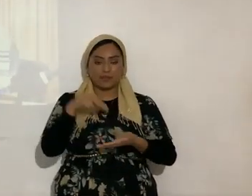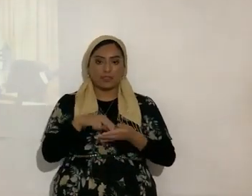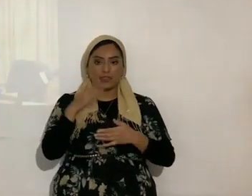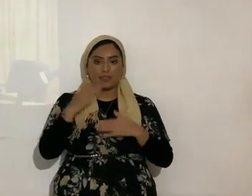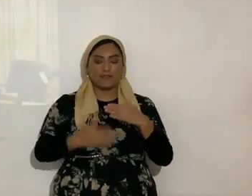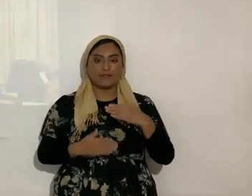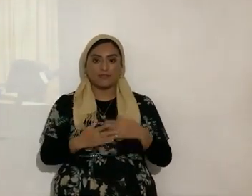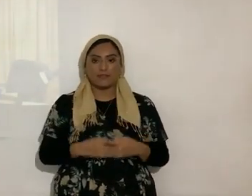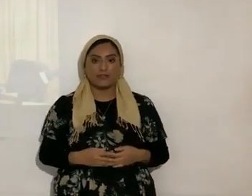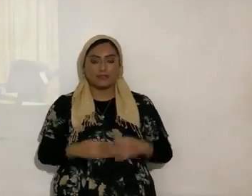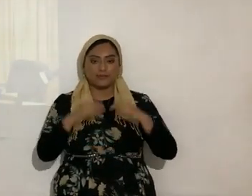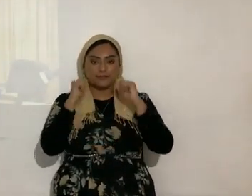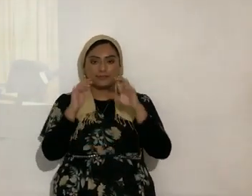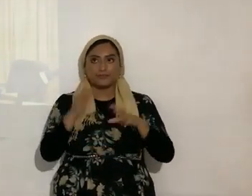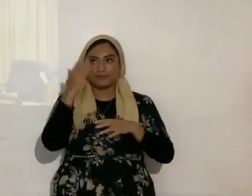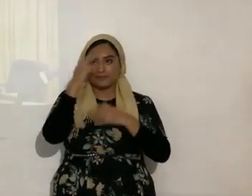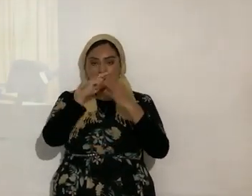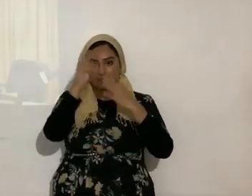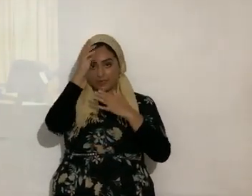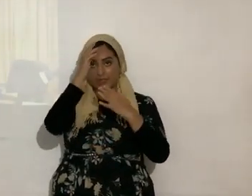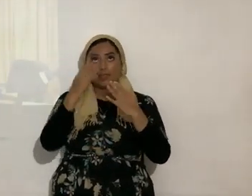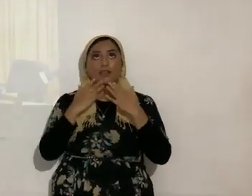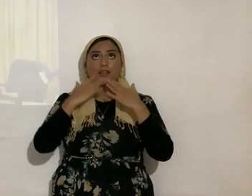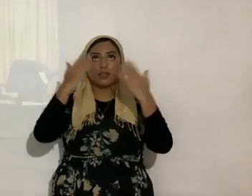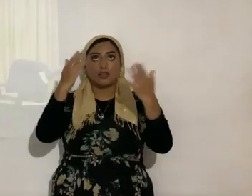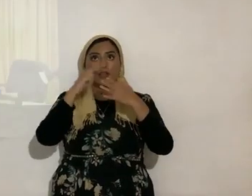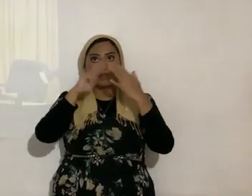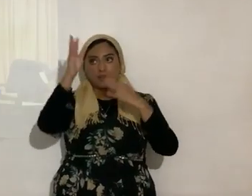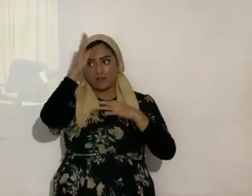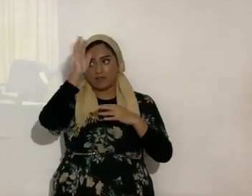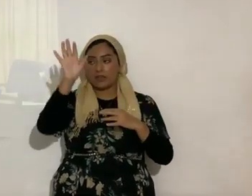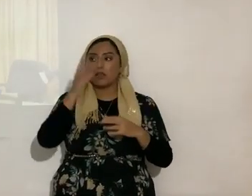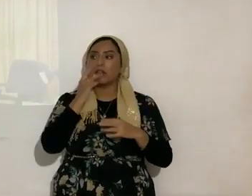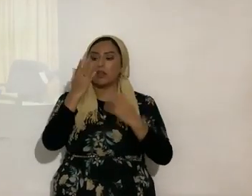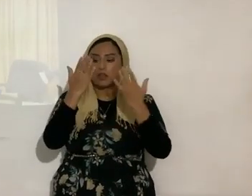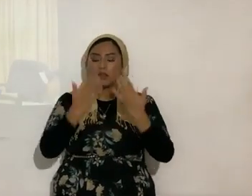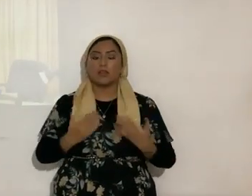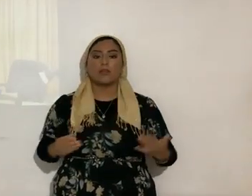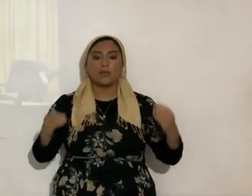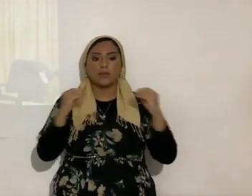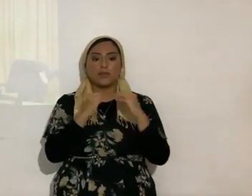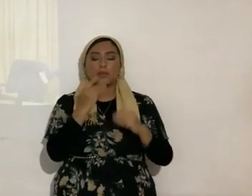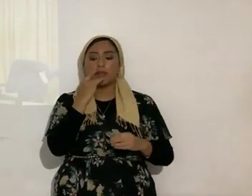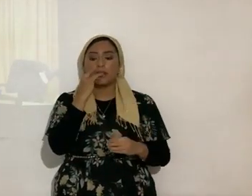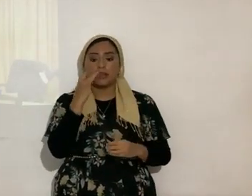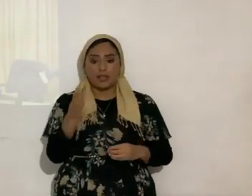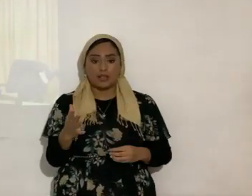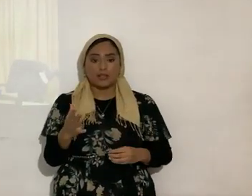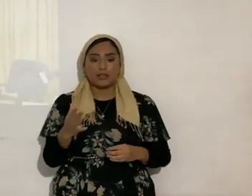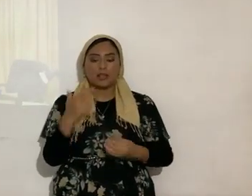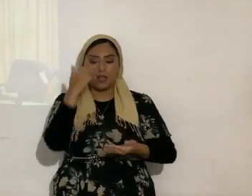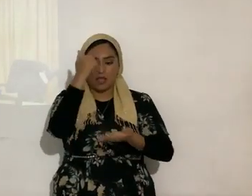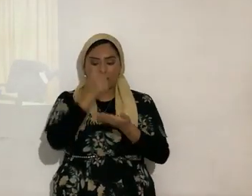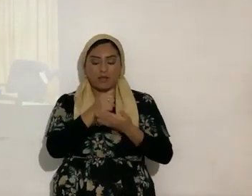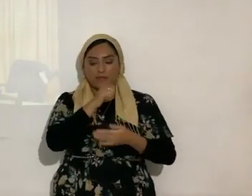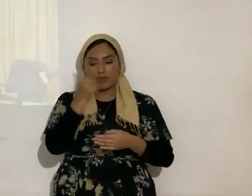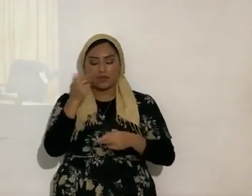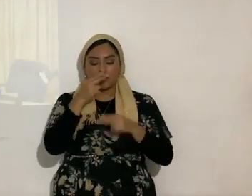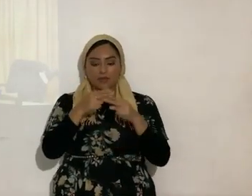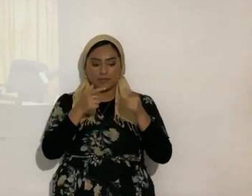todos bendito es el abacado toda gavá abacados por tu luz y aún danos más luz para hacer luz para los demás en el nombre de todo el día y de amas ya te damos